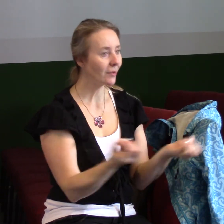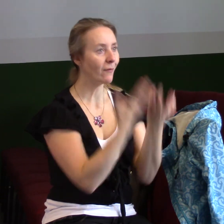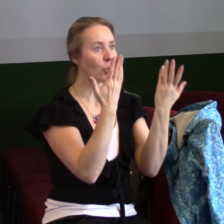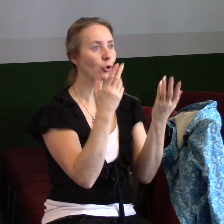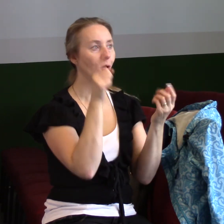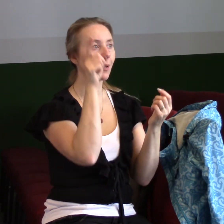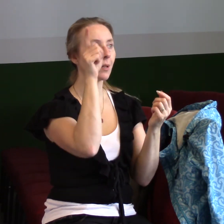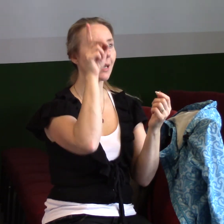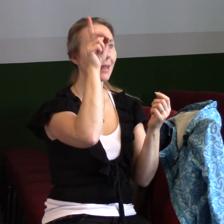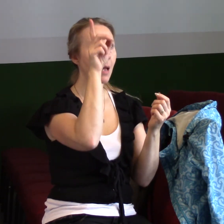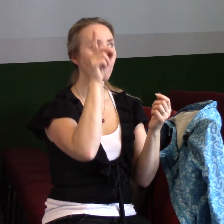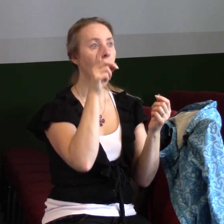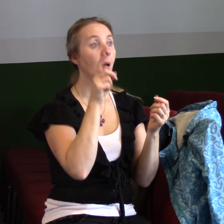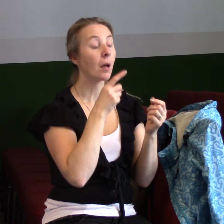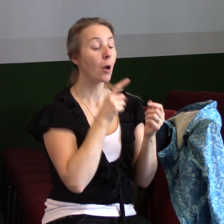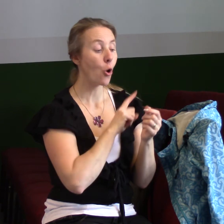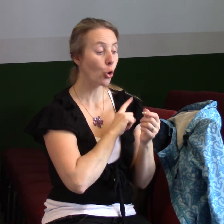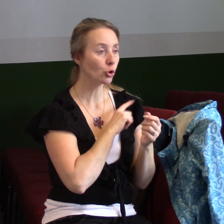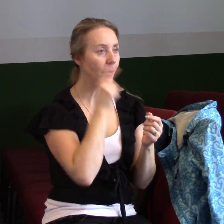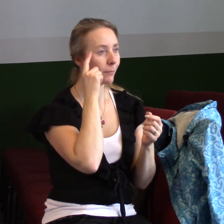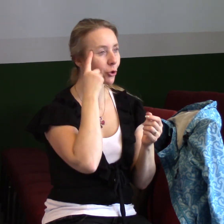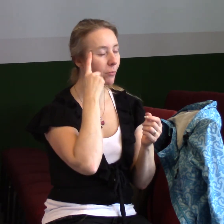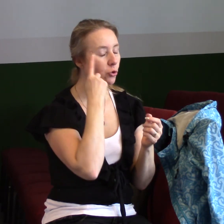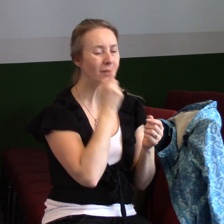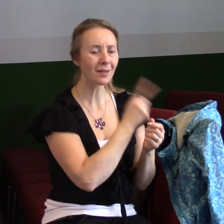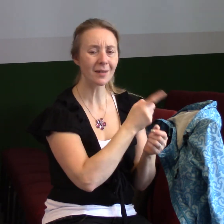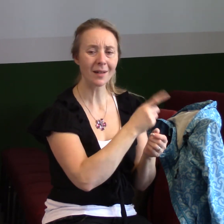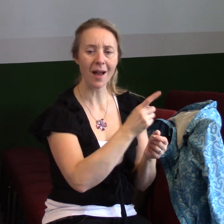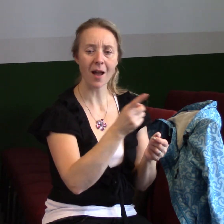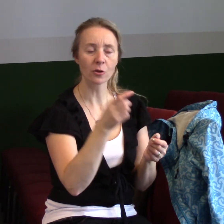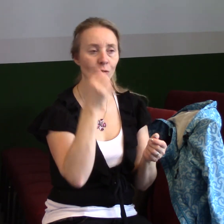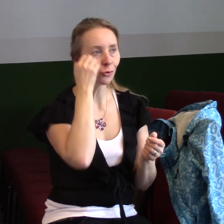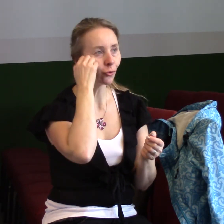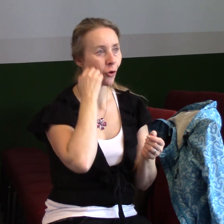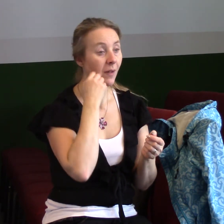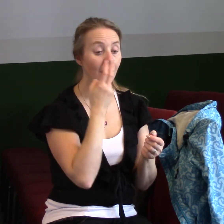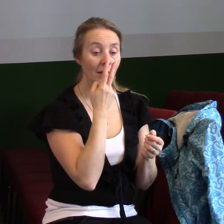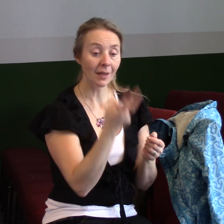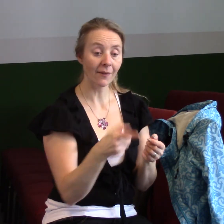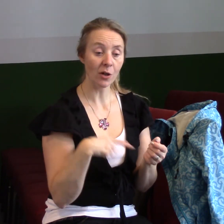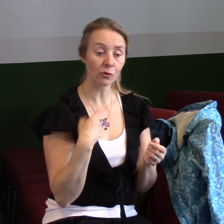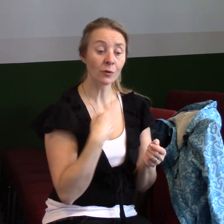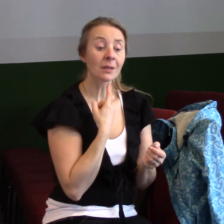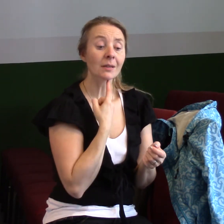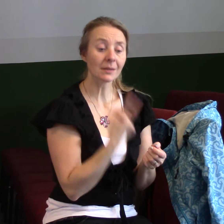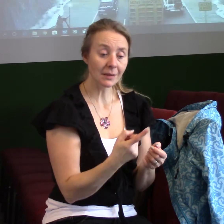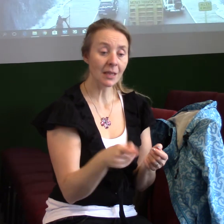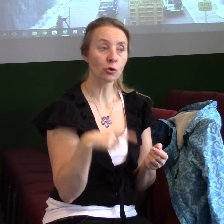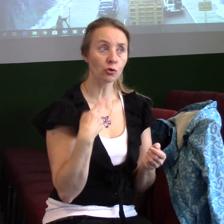osobně přemýšlí a má nějaký plán. Prostě dívá se na náš život a prostě chtěl by náš život někam dovést,